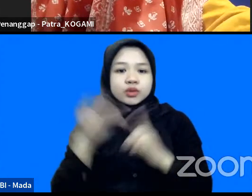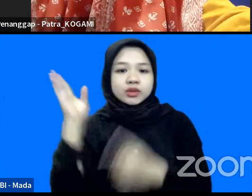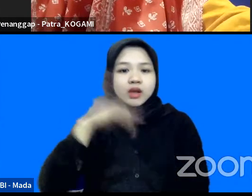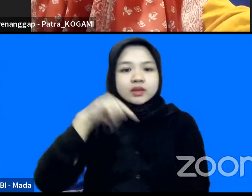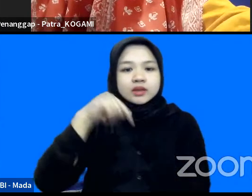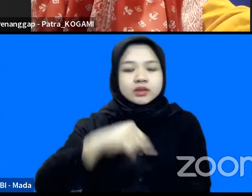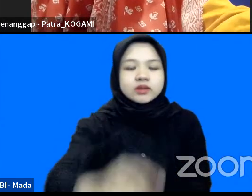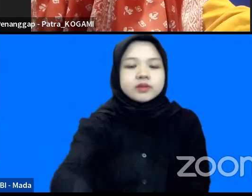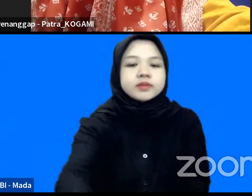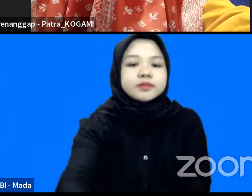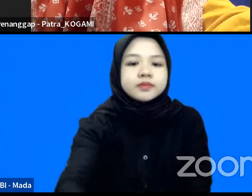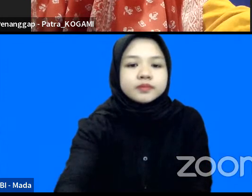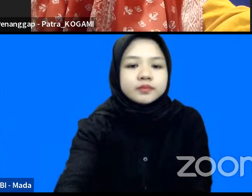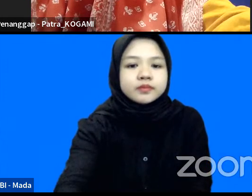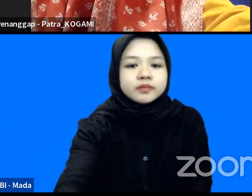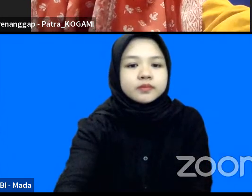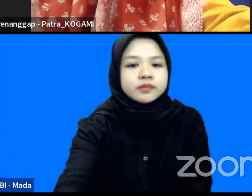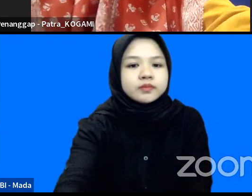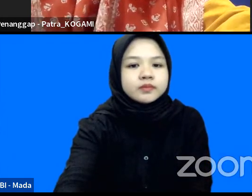yang pertama dari